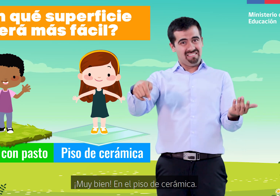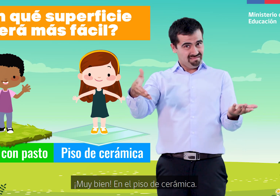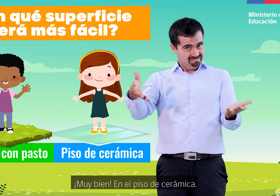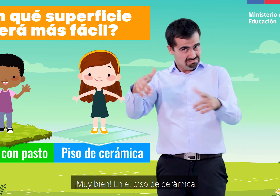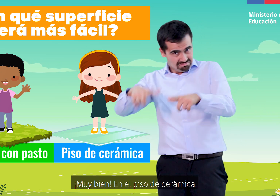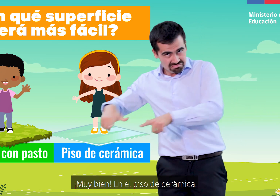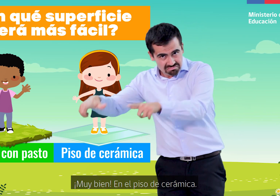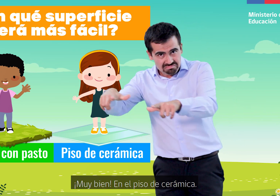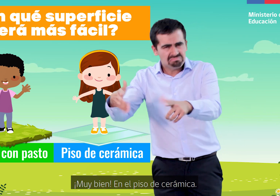en el piso de cerámica.